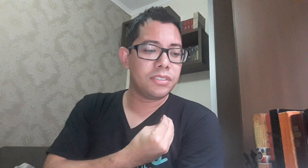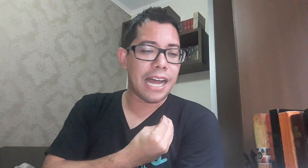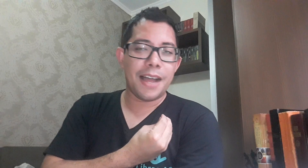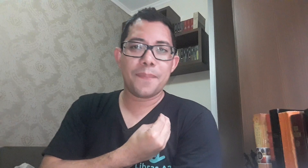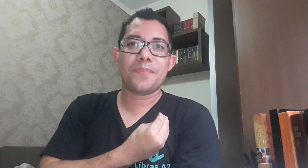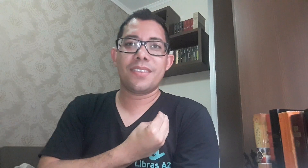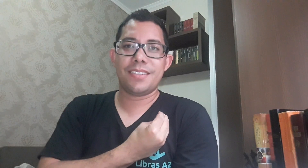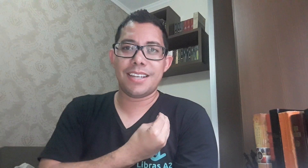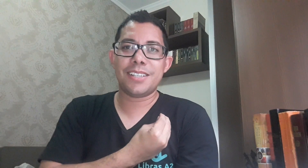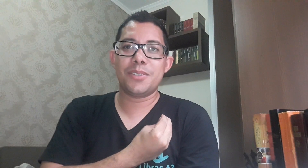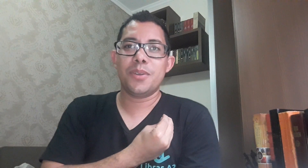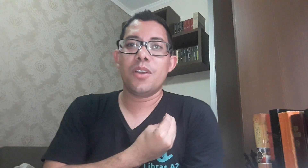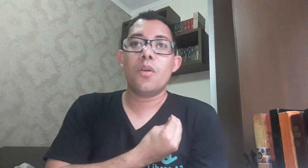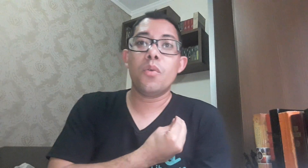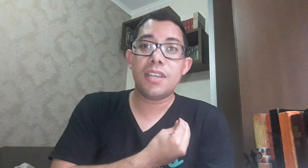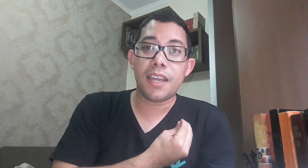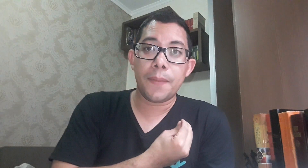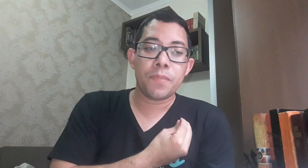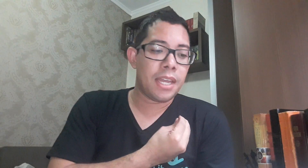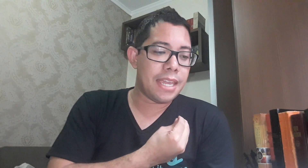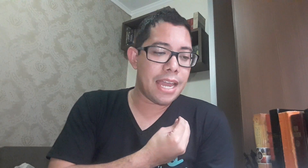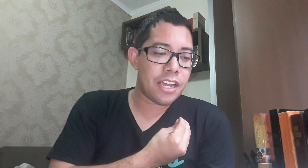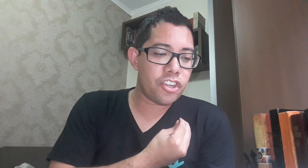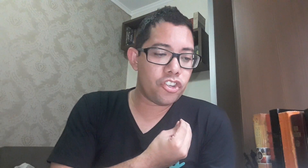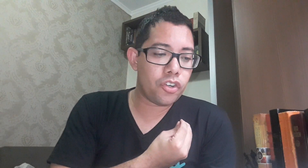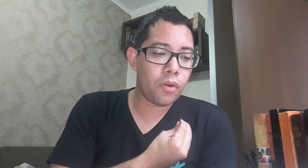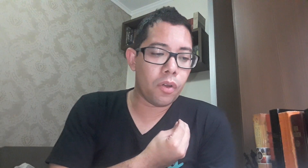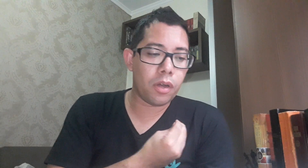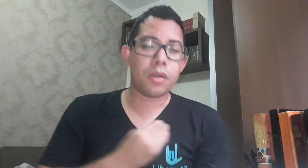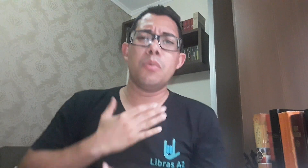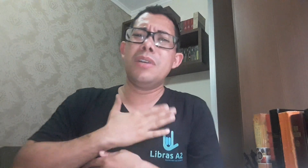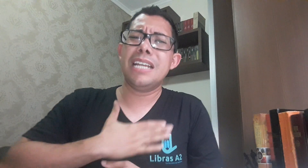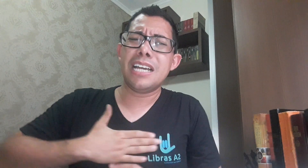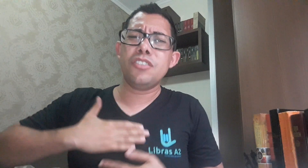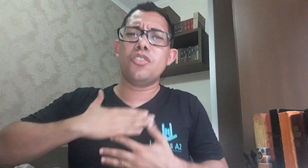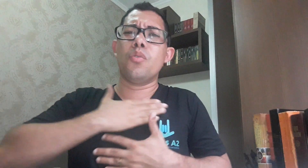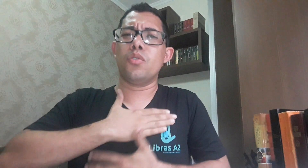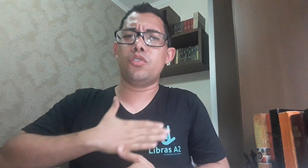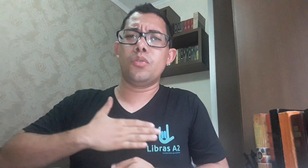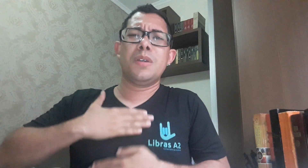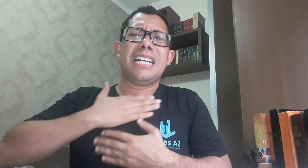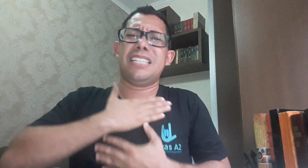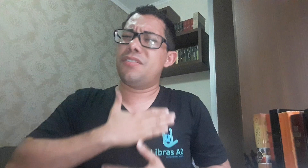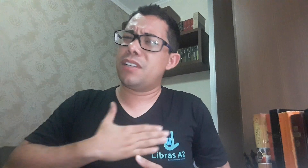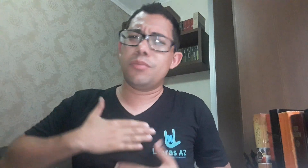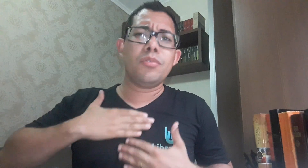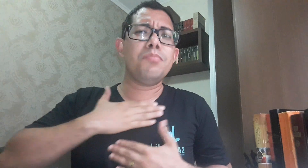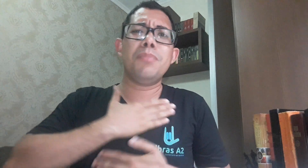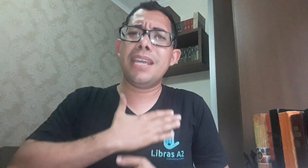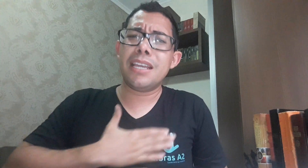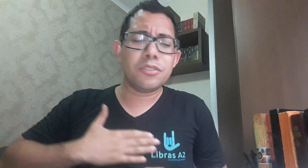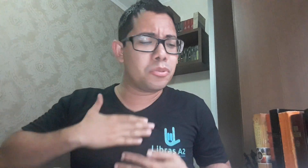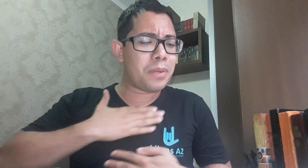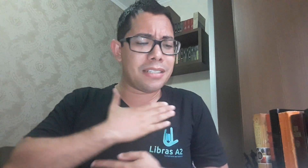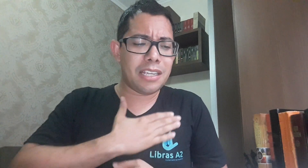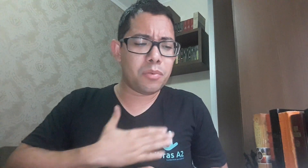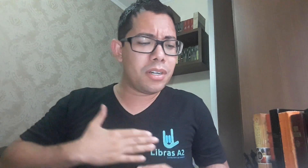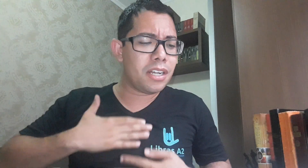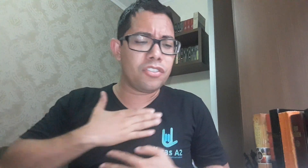dar, certo? O quê? E aí a gente coloca um grande gozo, a gente faz um imenso prazer, um grande